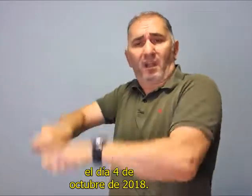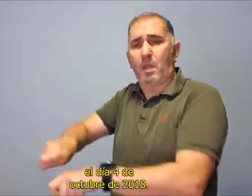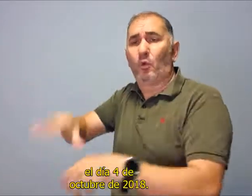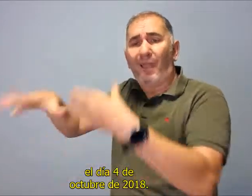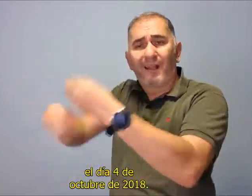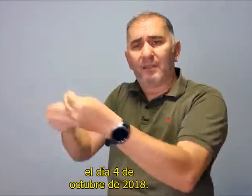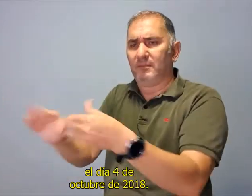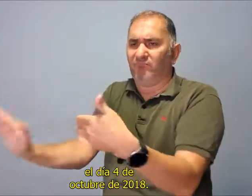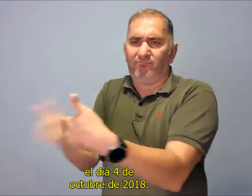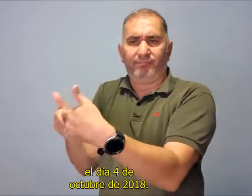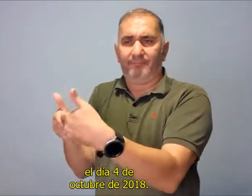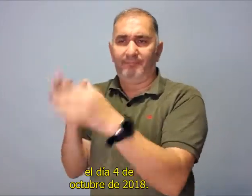de 2018.